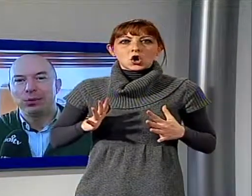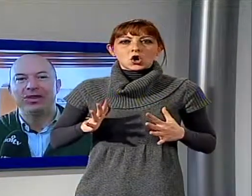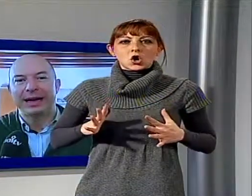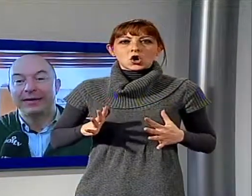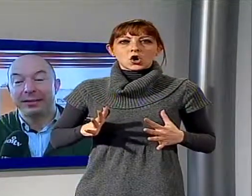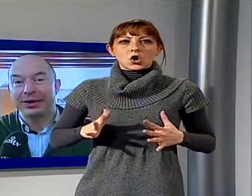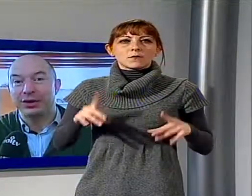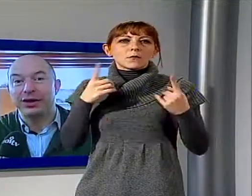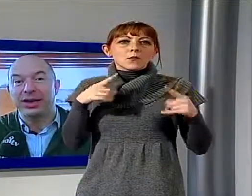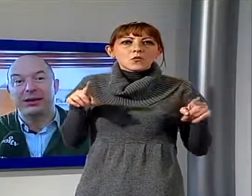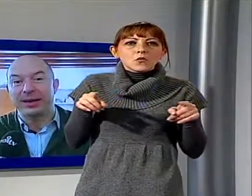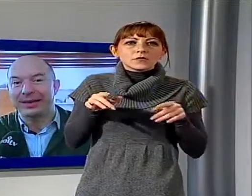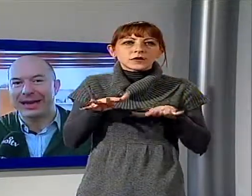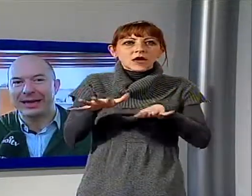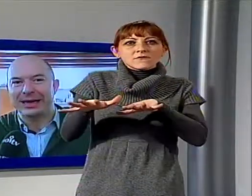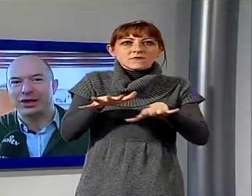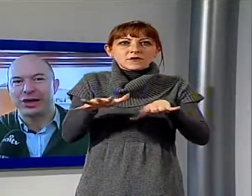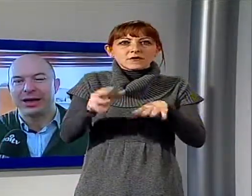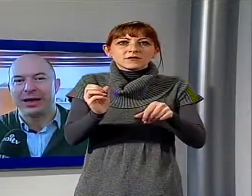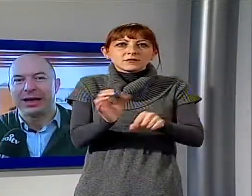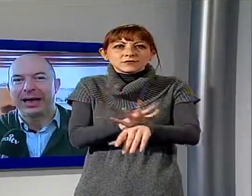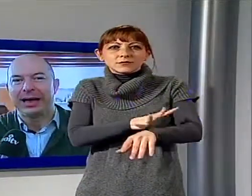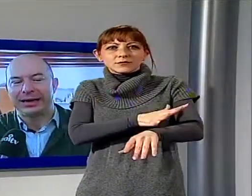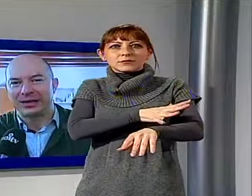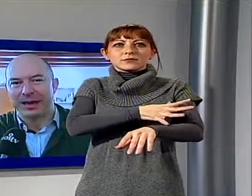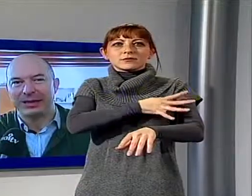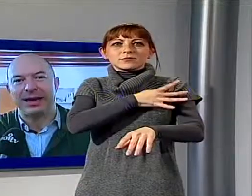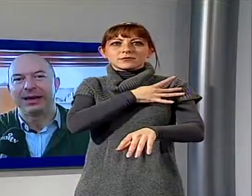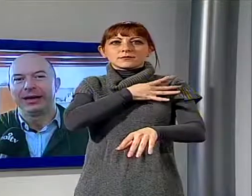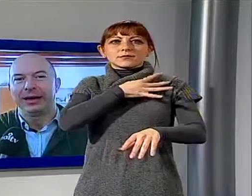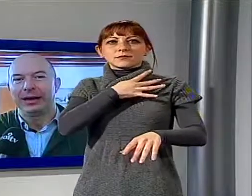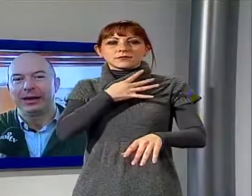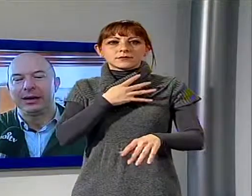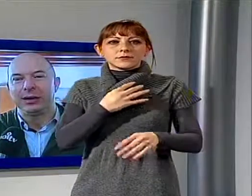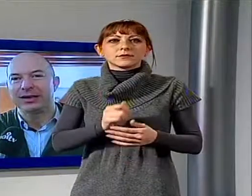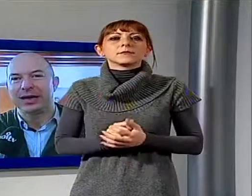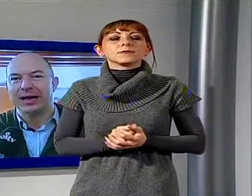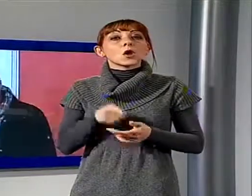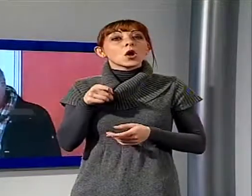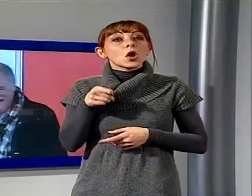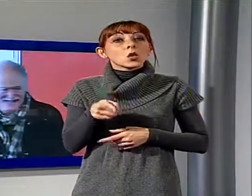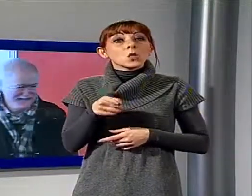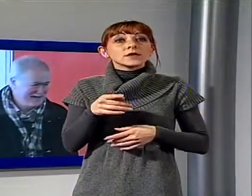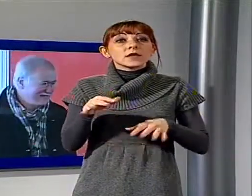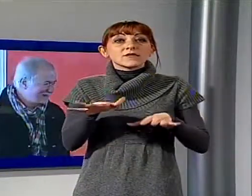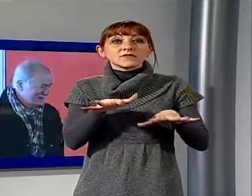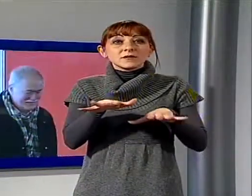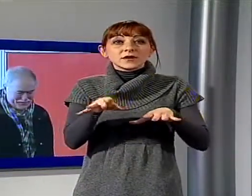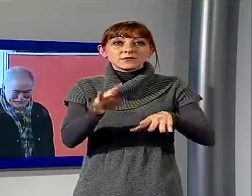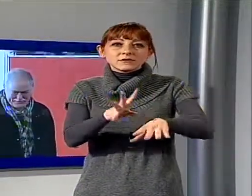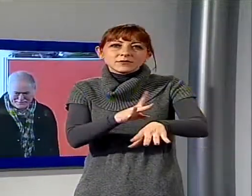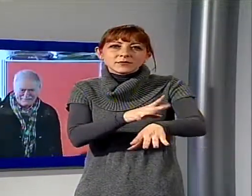musica, le vibrazioni che questa pedana riesce a trasmettere. Queste vibrazioni ti